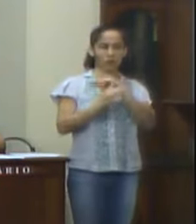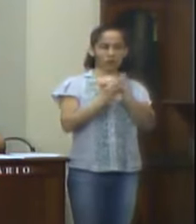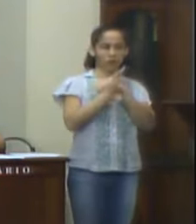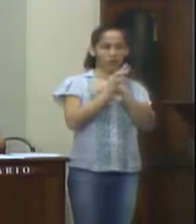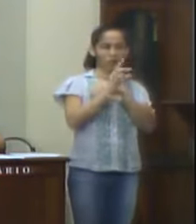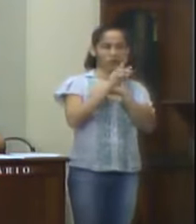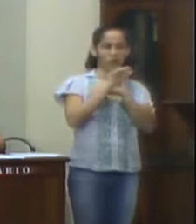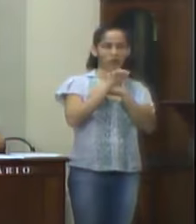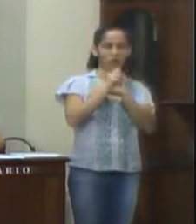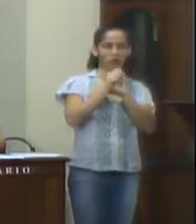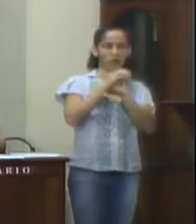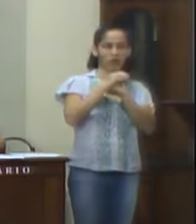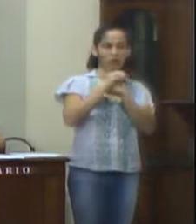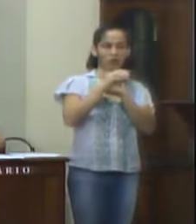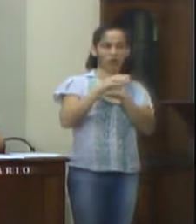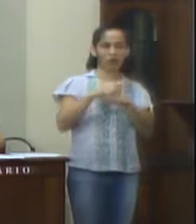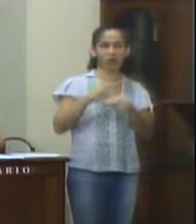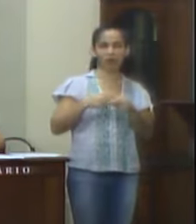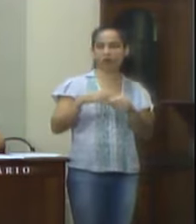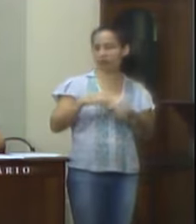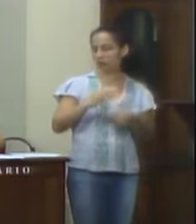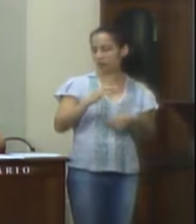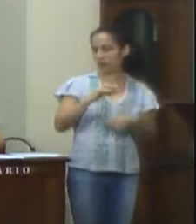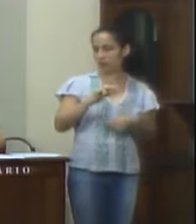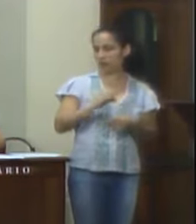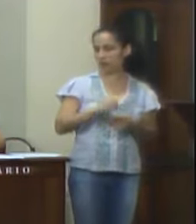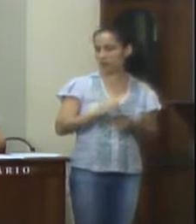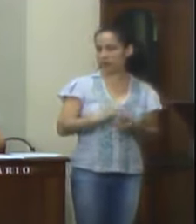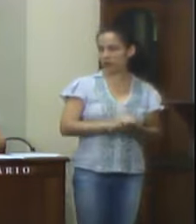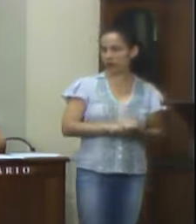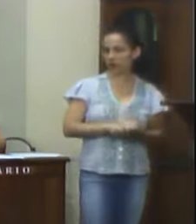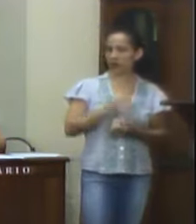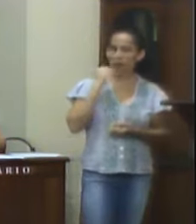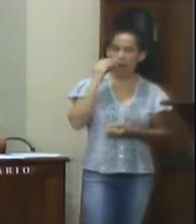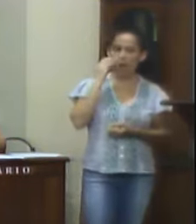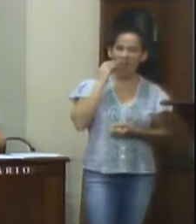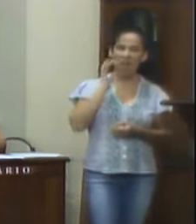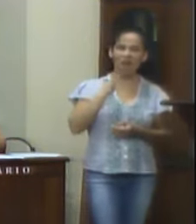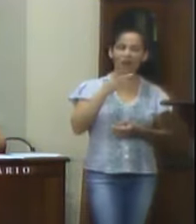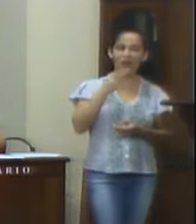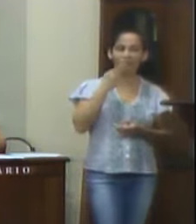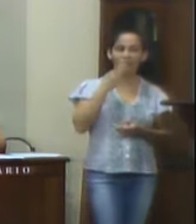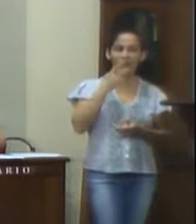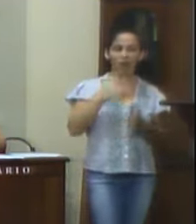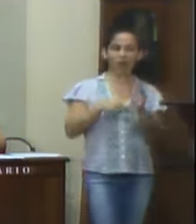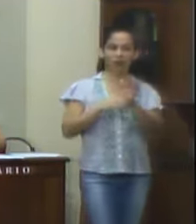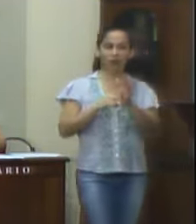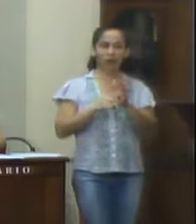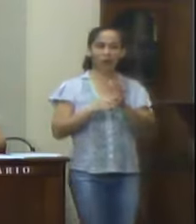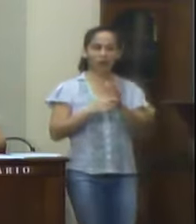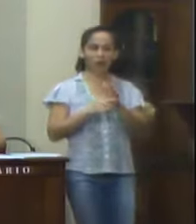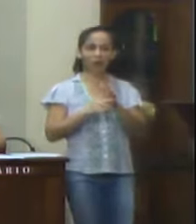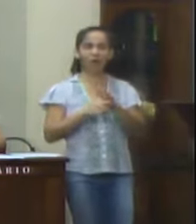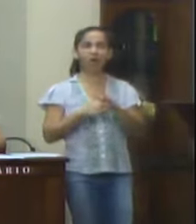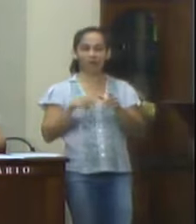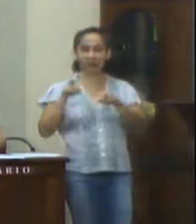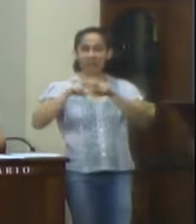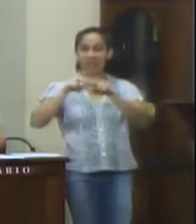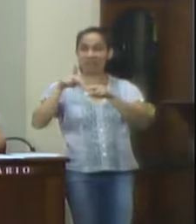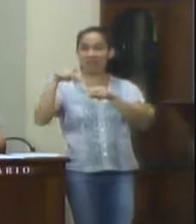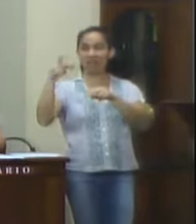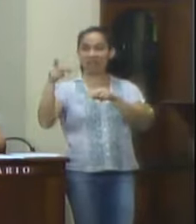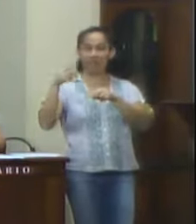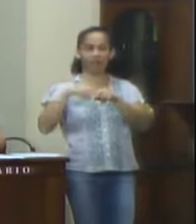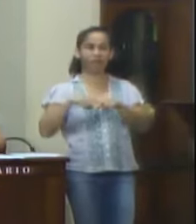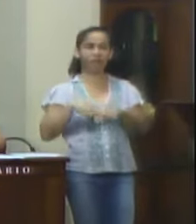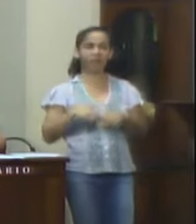Sobral, do bairro Centro. Justificativa. Já em contato com a INEPAC, o mesmo nos informou que não há